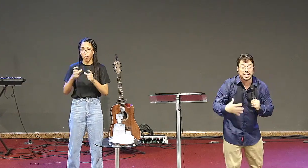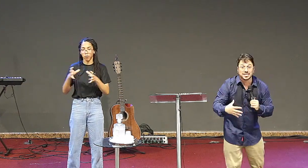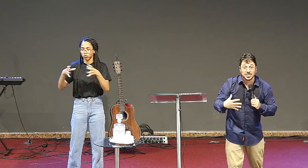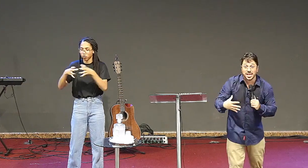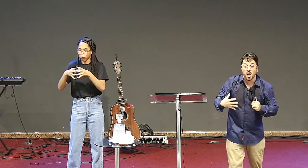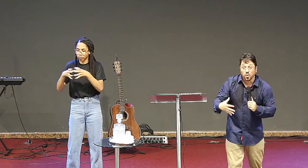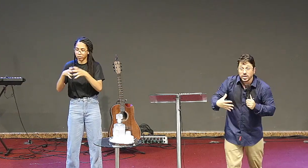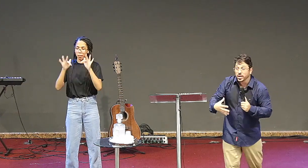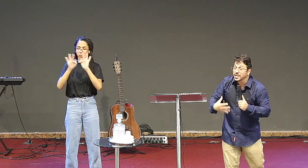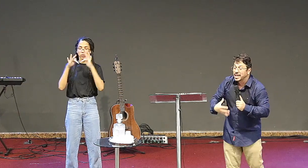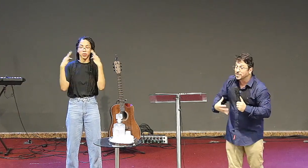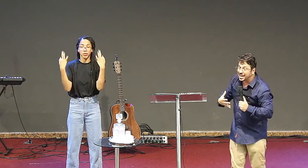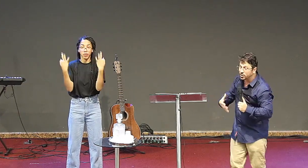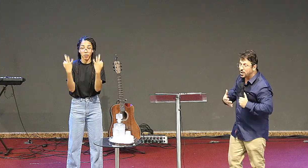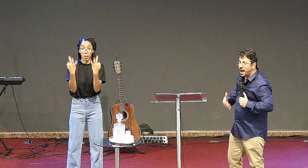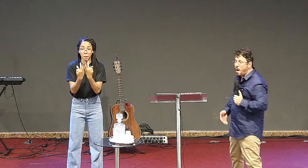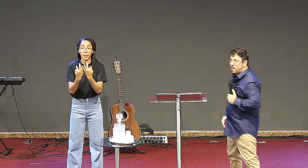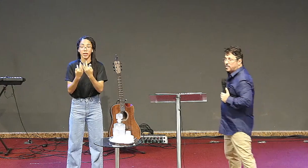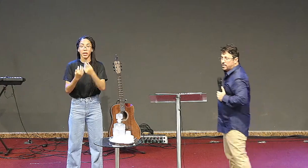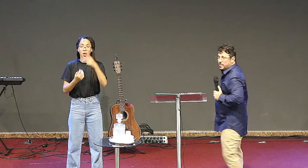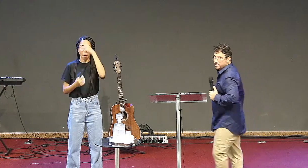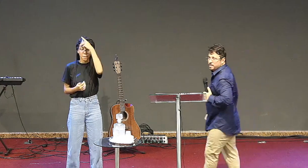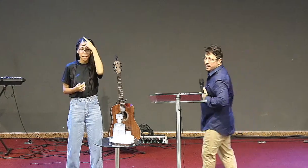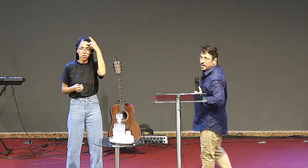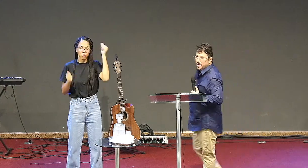famílias que se reúnem em um determinado local,